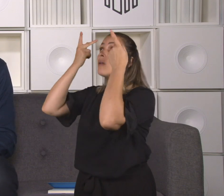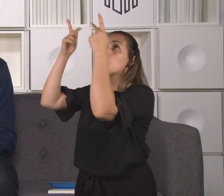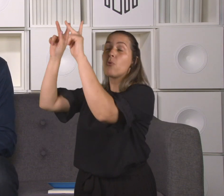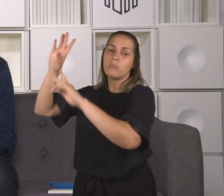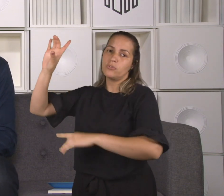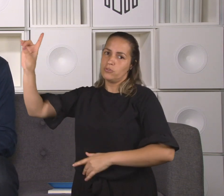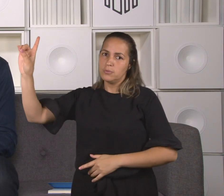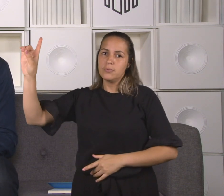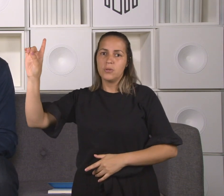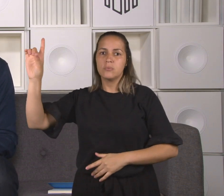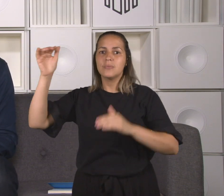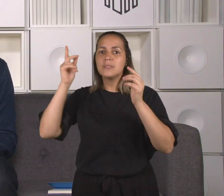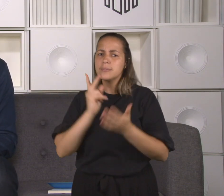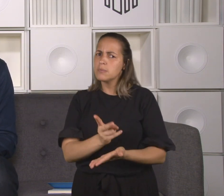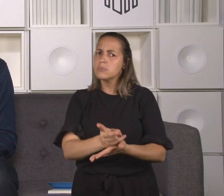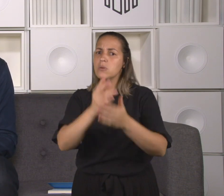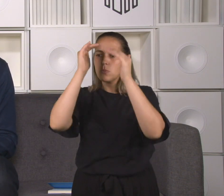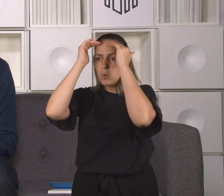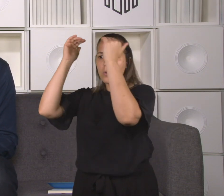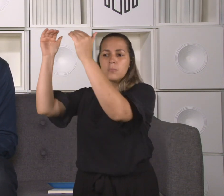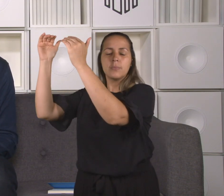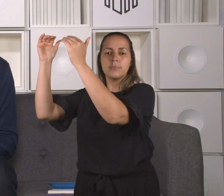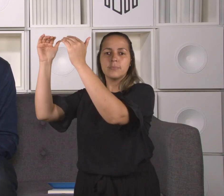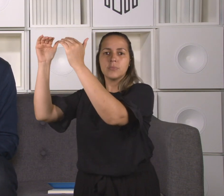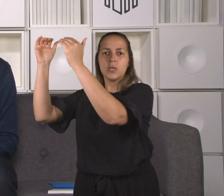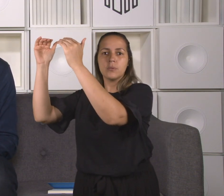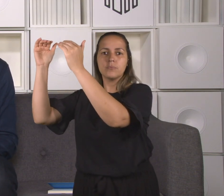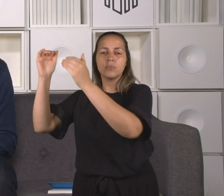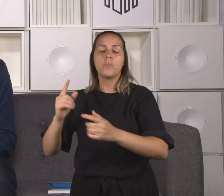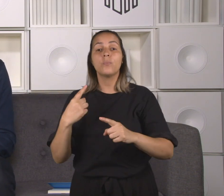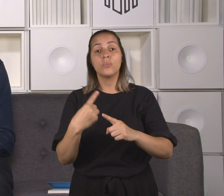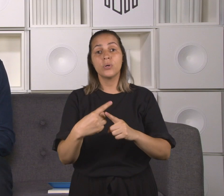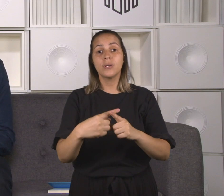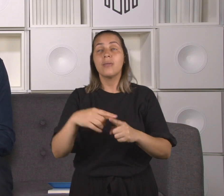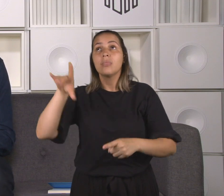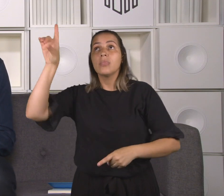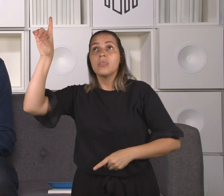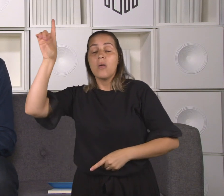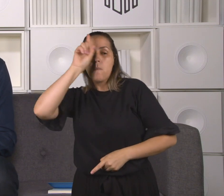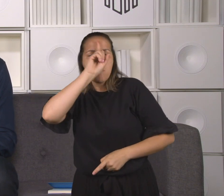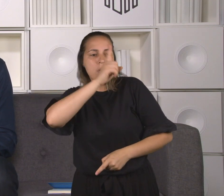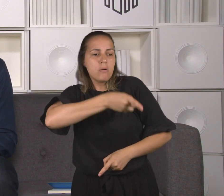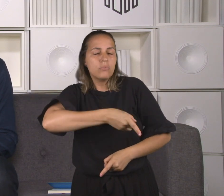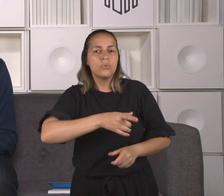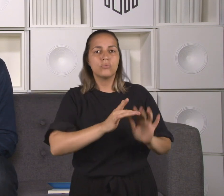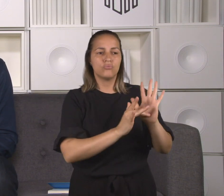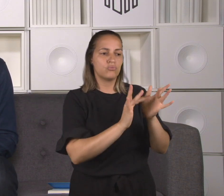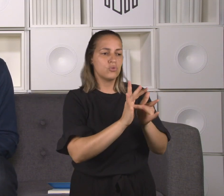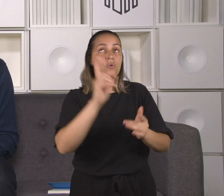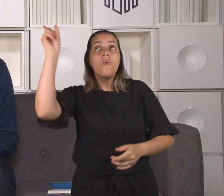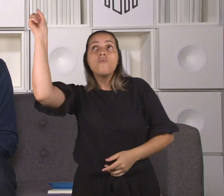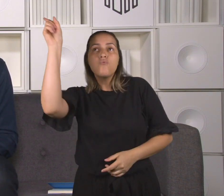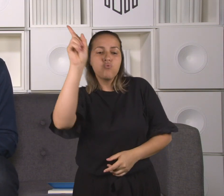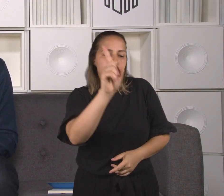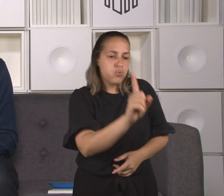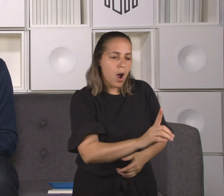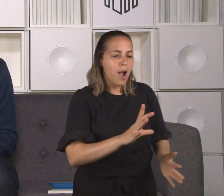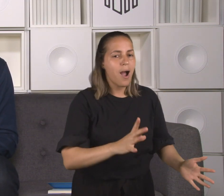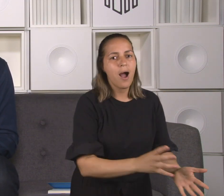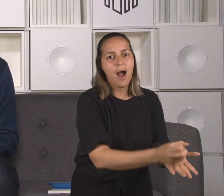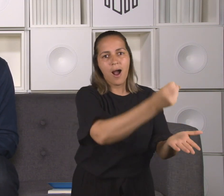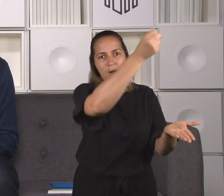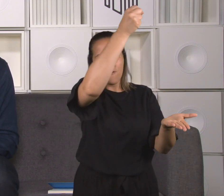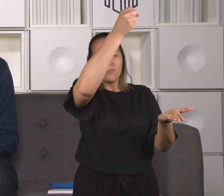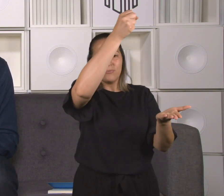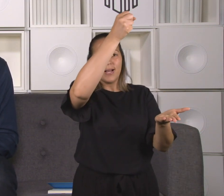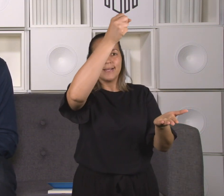para ser aqui, na criação de Deus, o agente humano da